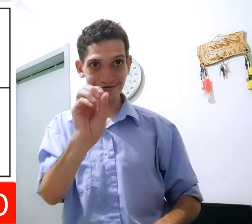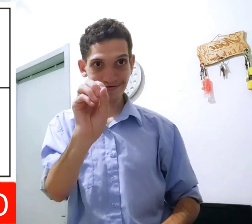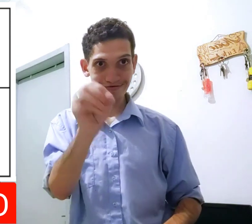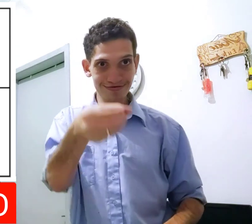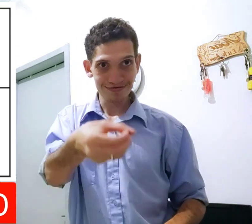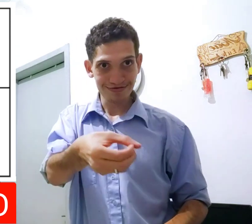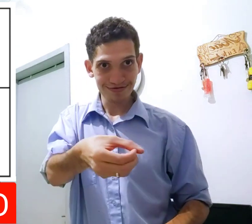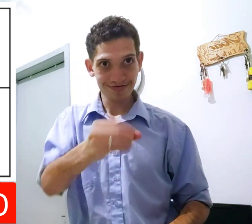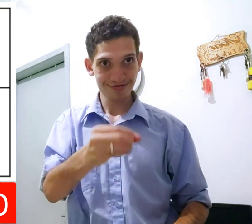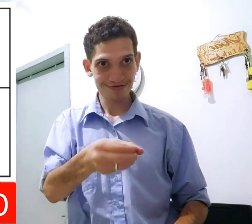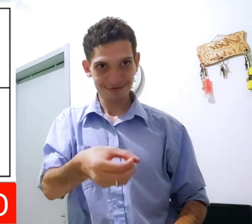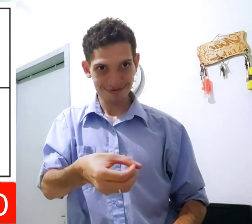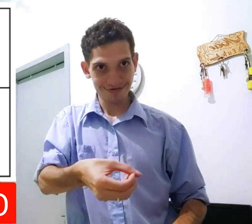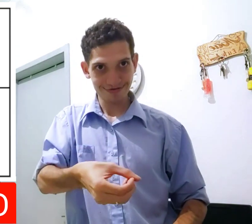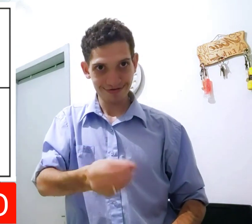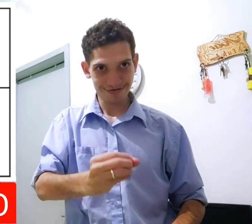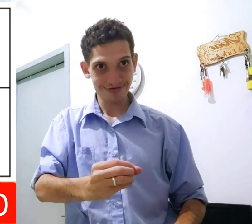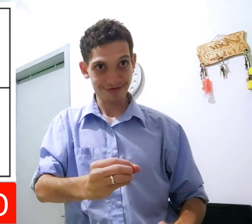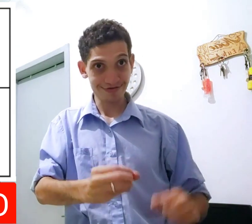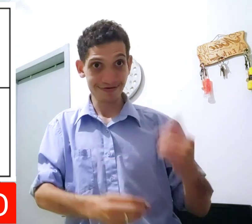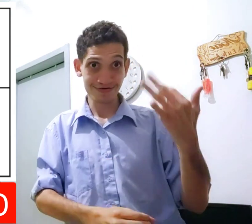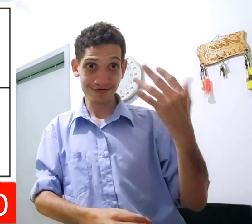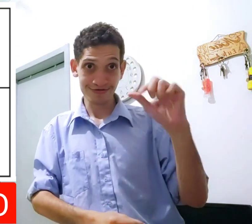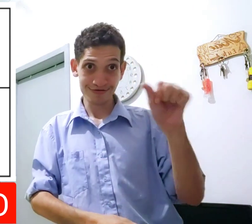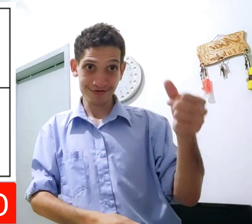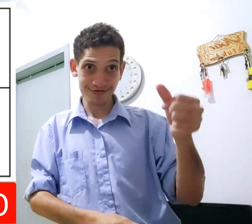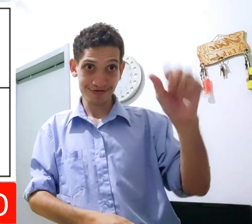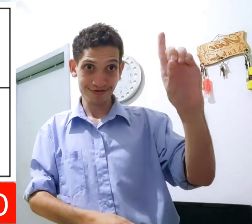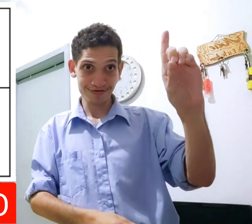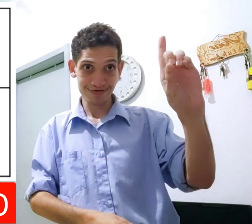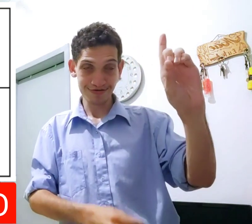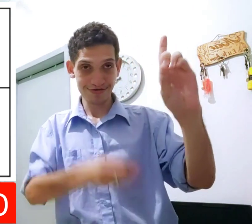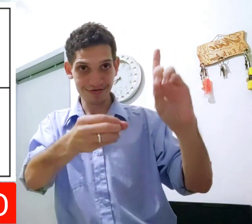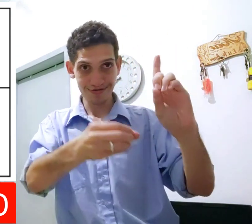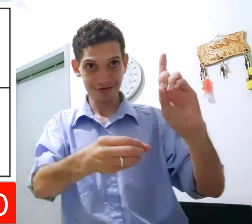A primeira é configurar a sua mão assim. A segunda é mão assim.